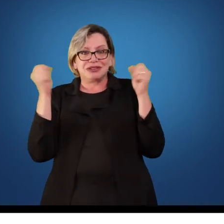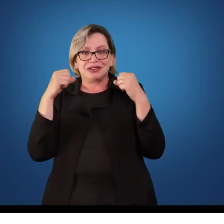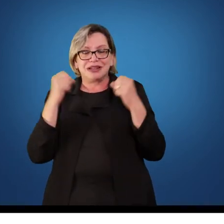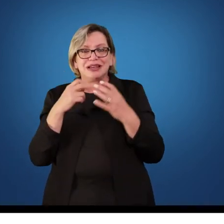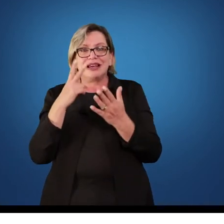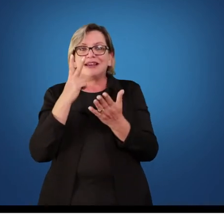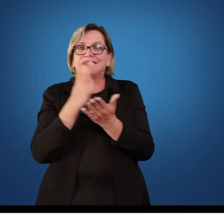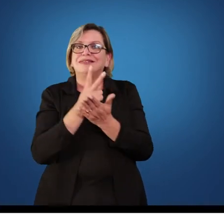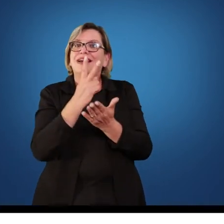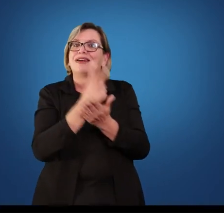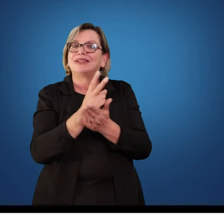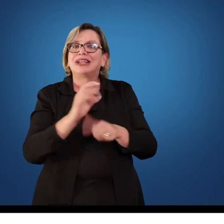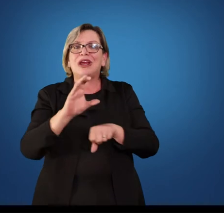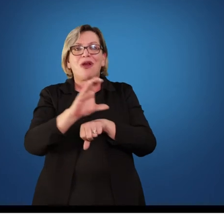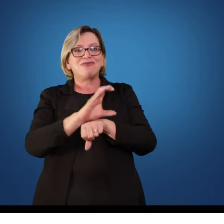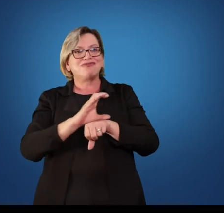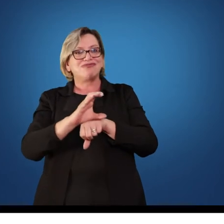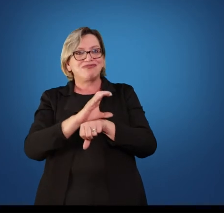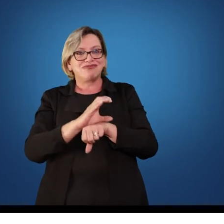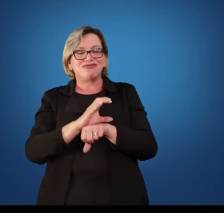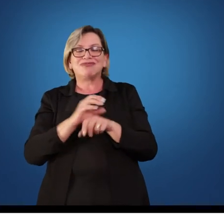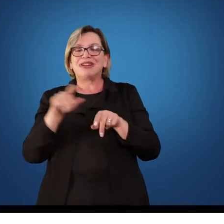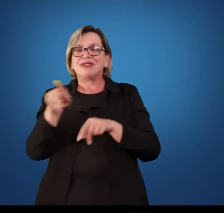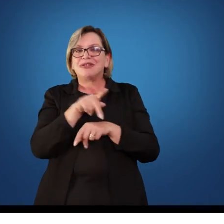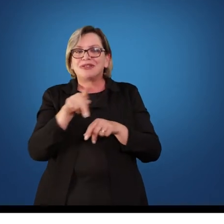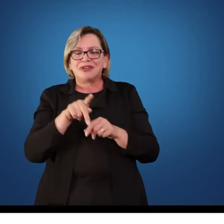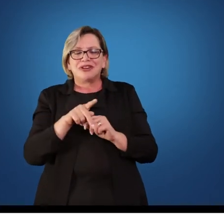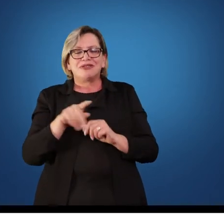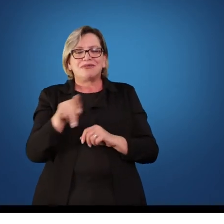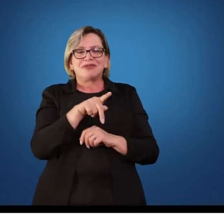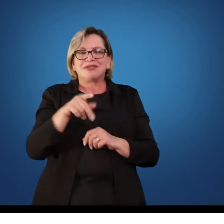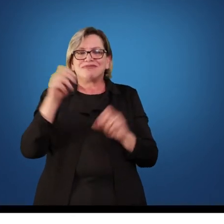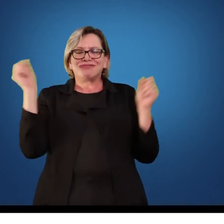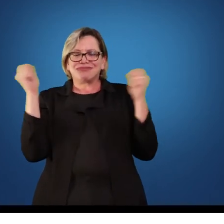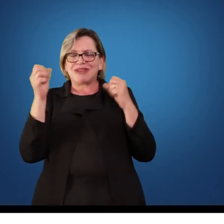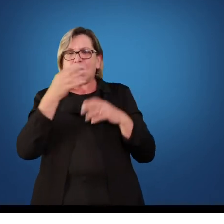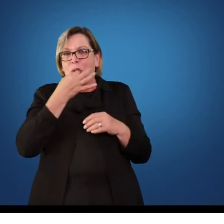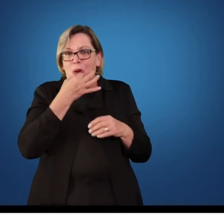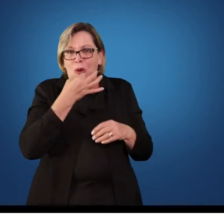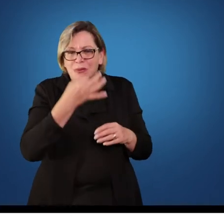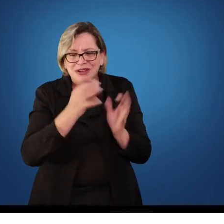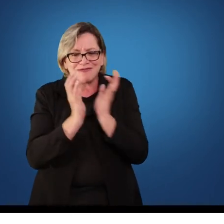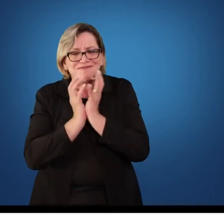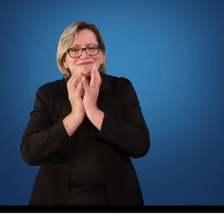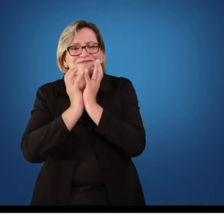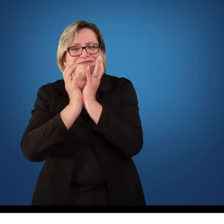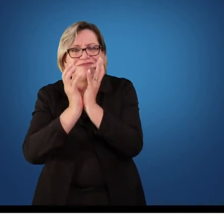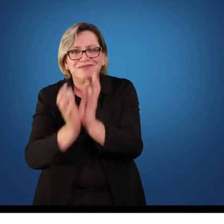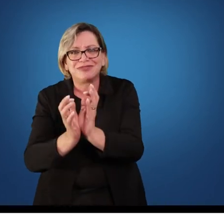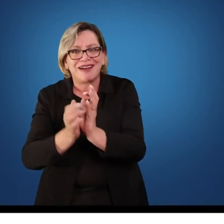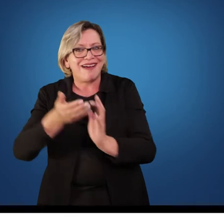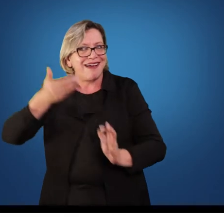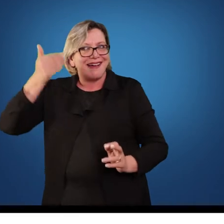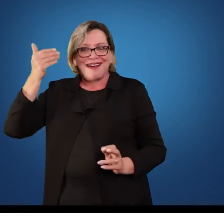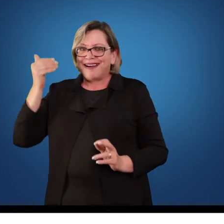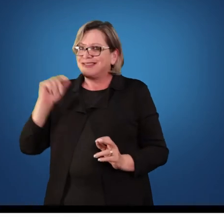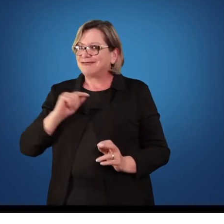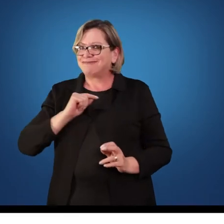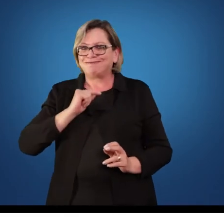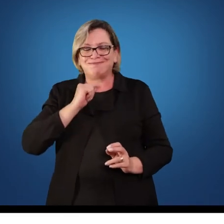professor de educação física dando opinião, sendo importante, sendo participativo, coisa que há algumas décadas atrás o professor de educação